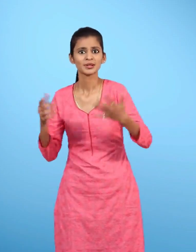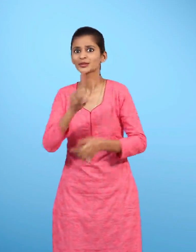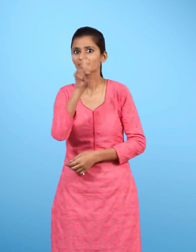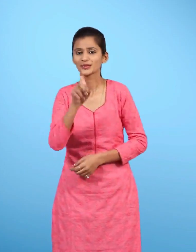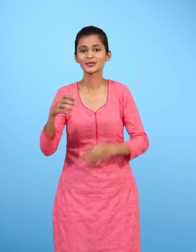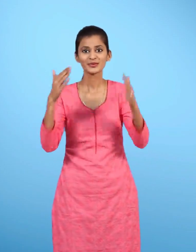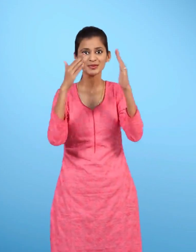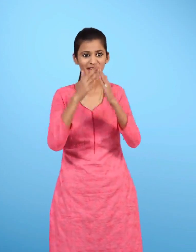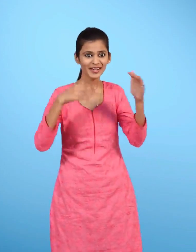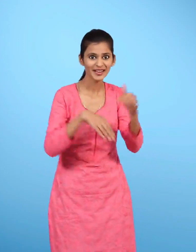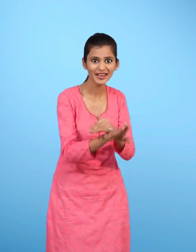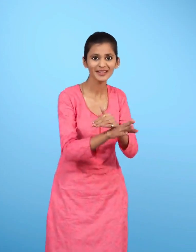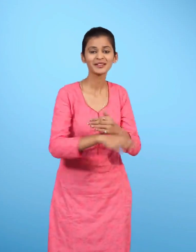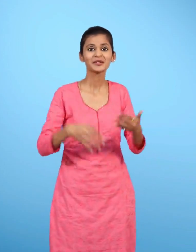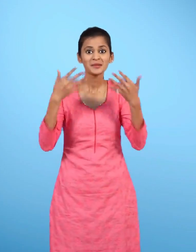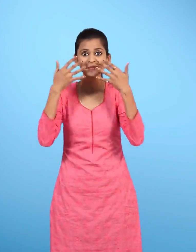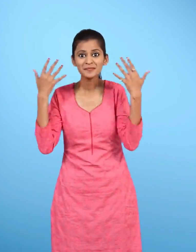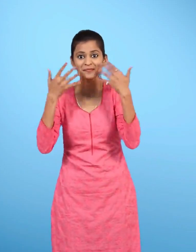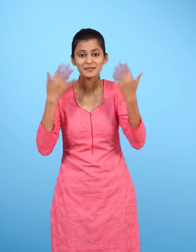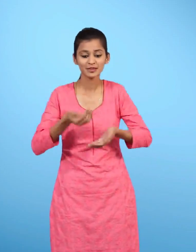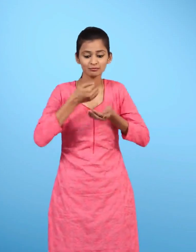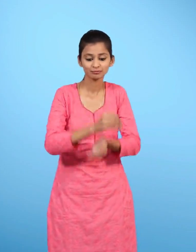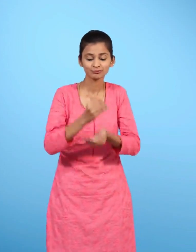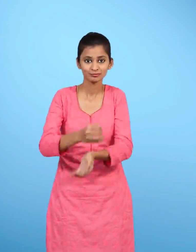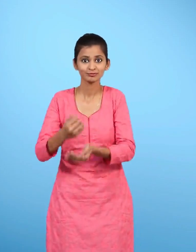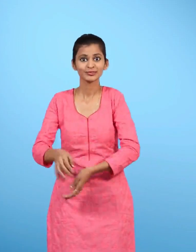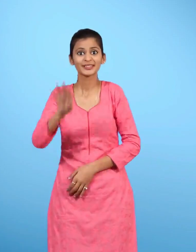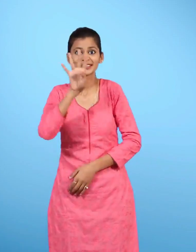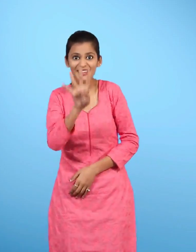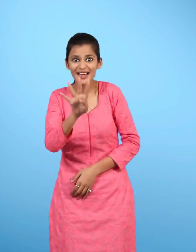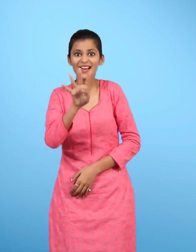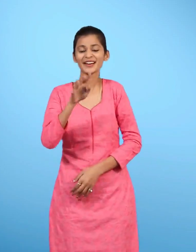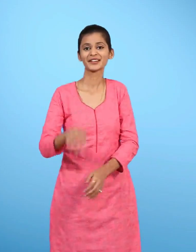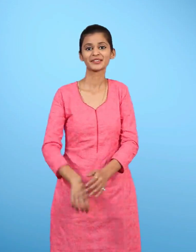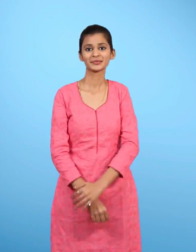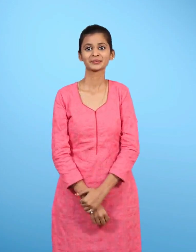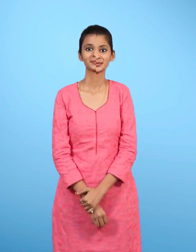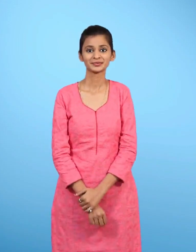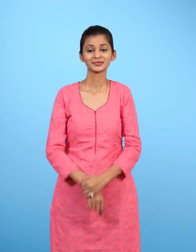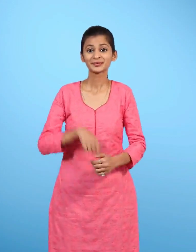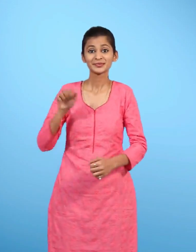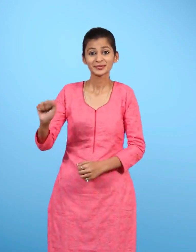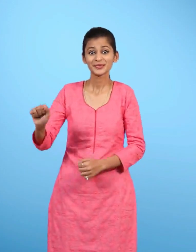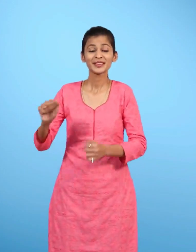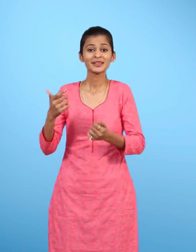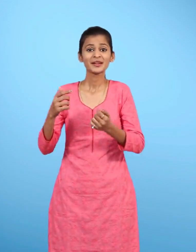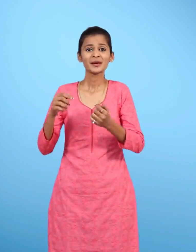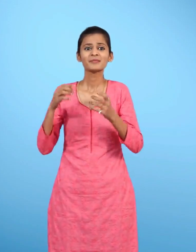उसकी घर की आंगर में बिल्ली ने चार बच्चे जो दिये थे वह अपना खाली समय